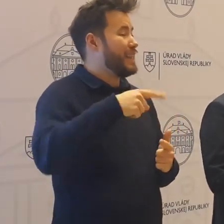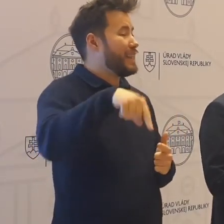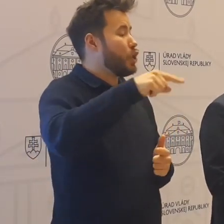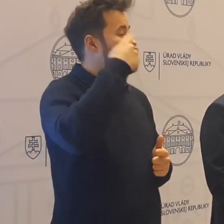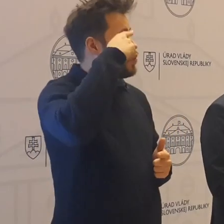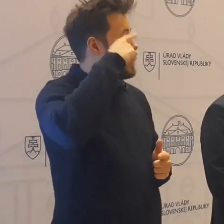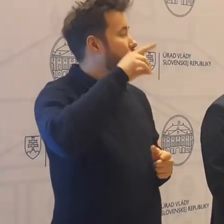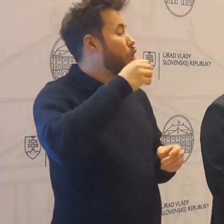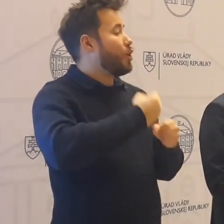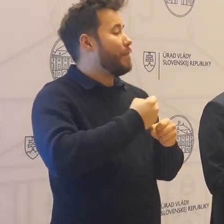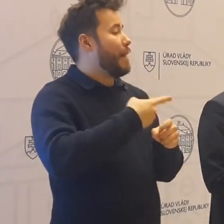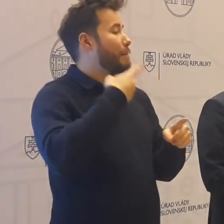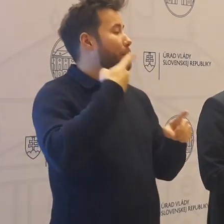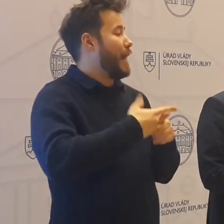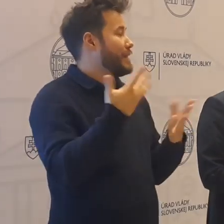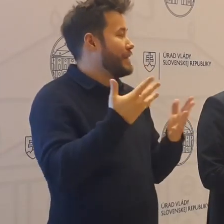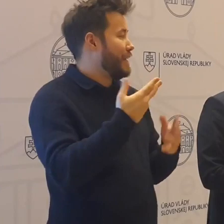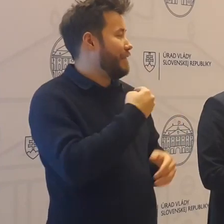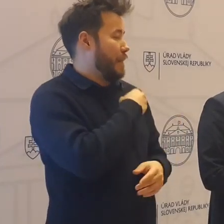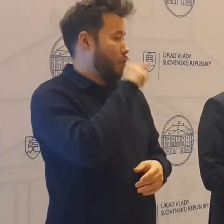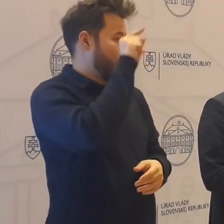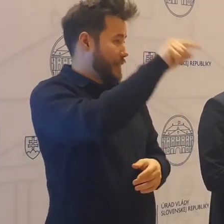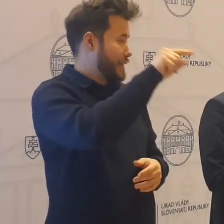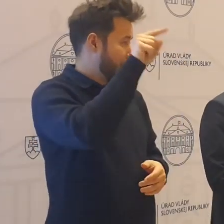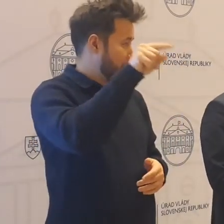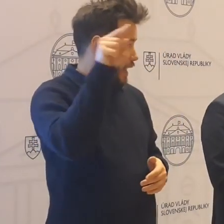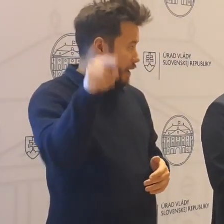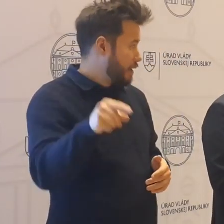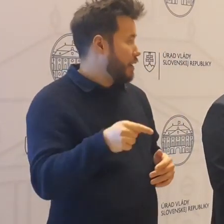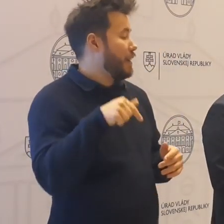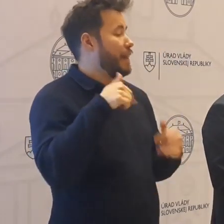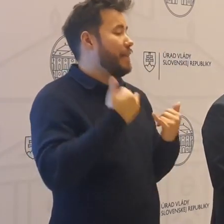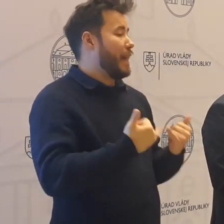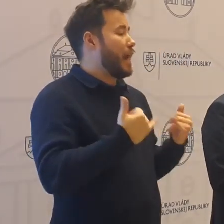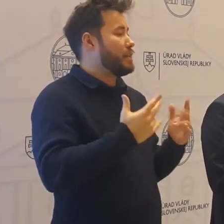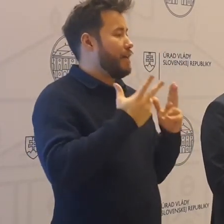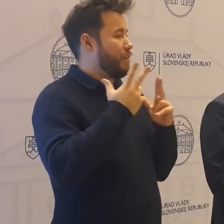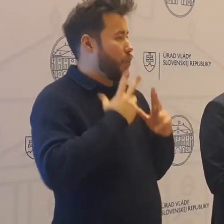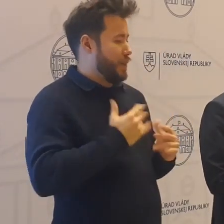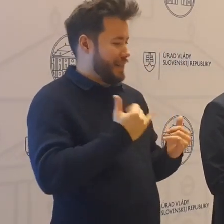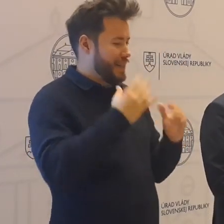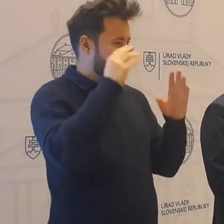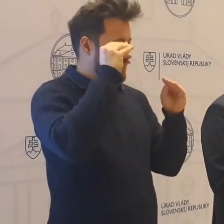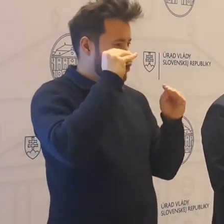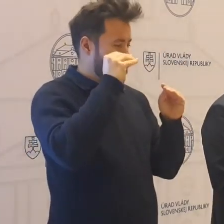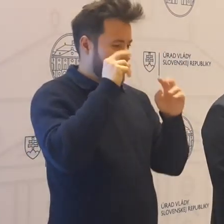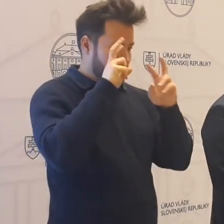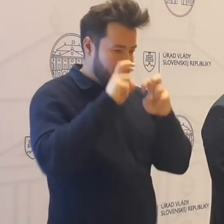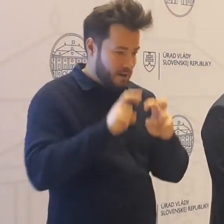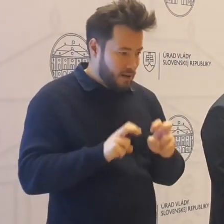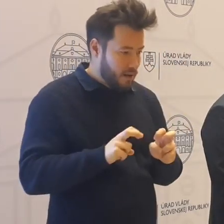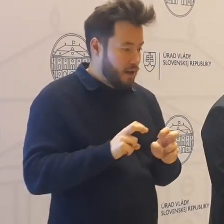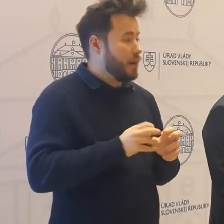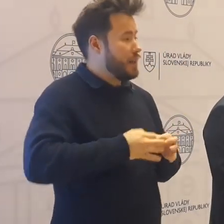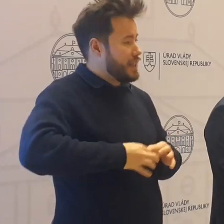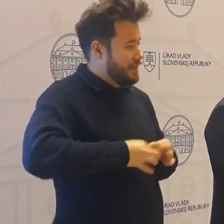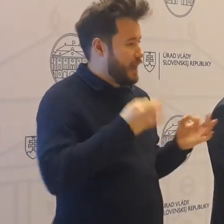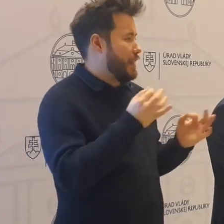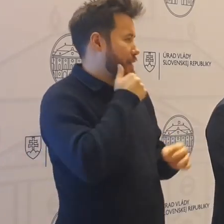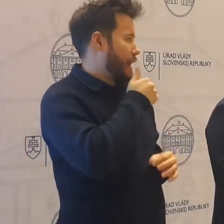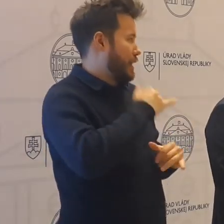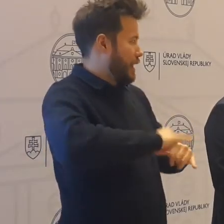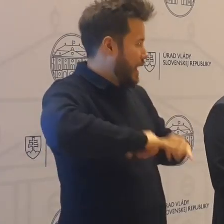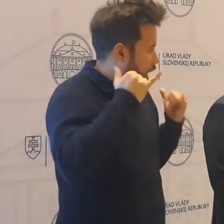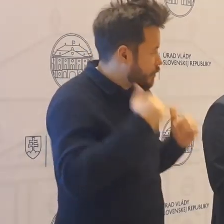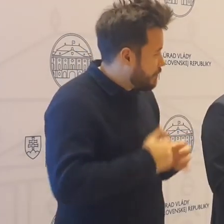vykonávajú prax v nemocniciach. A toto všetko chceme v kľude teraz, ešte dnes večer zadefinovať a zájtra ráno zverejníme rozhodnutie.